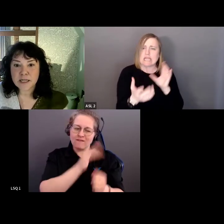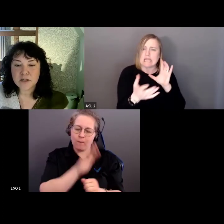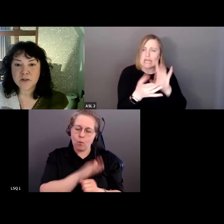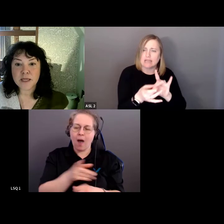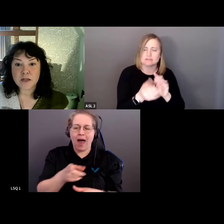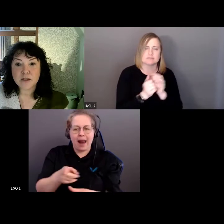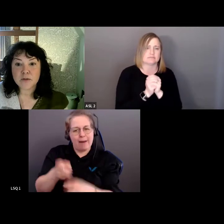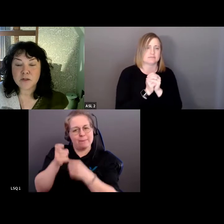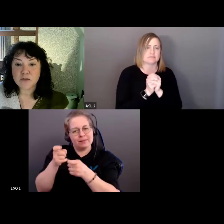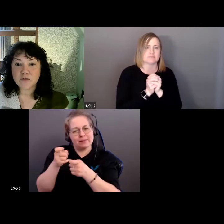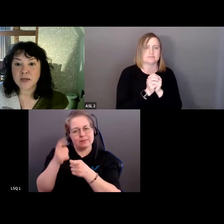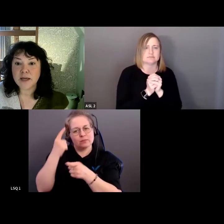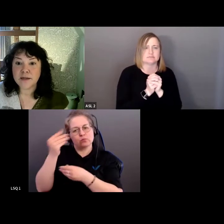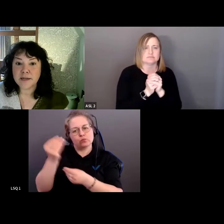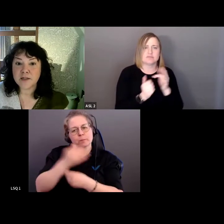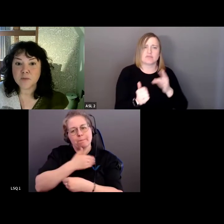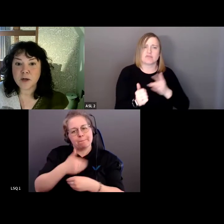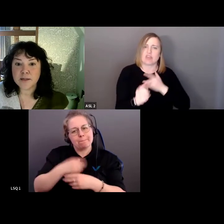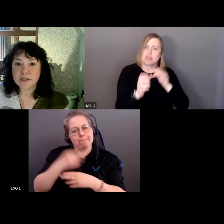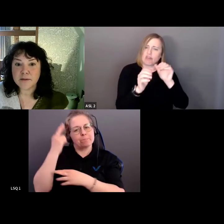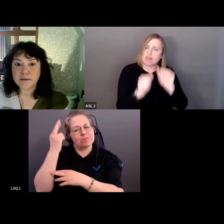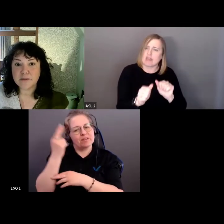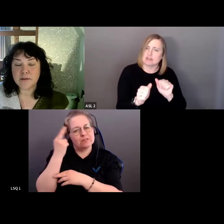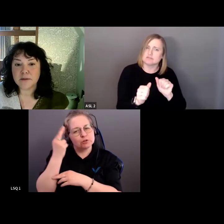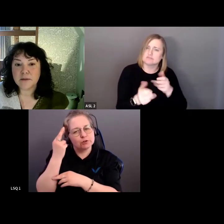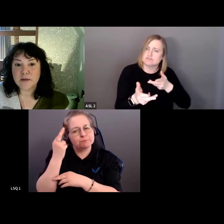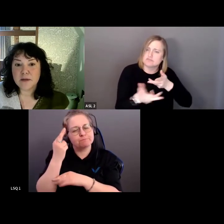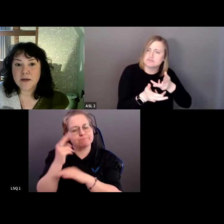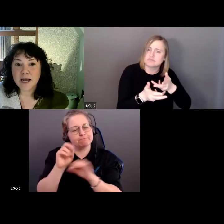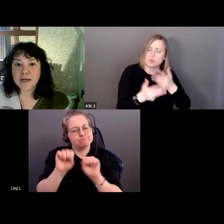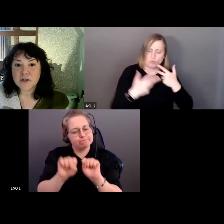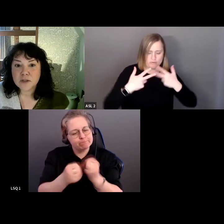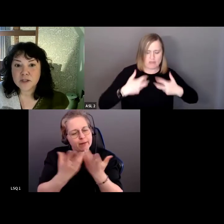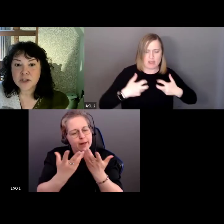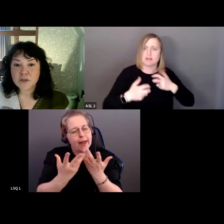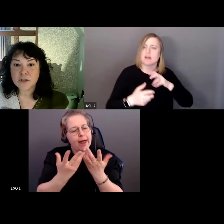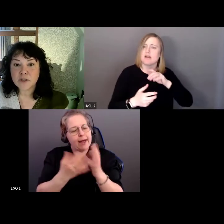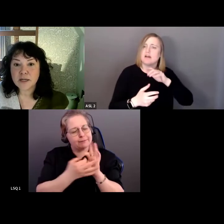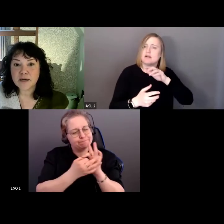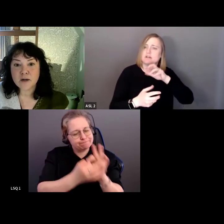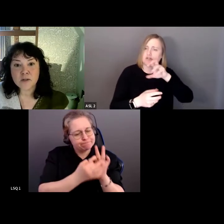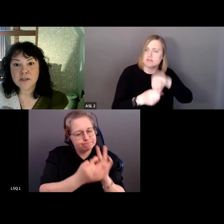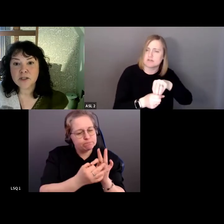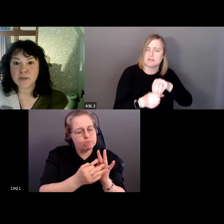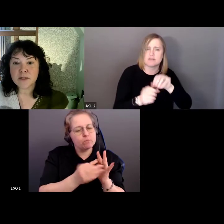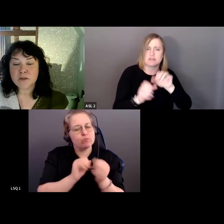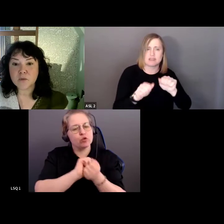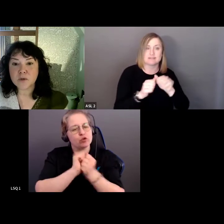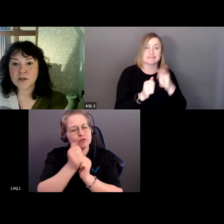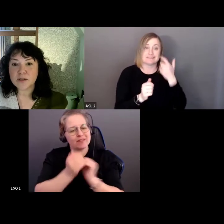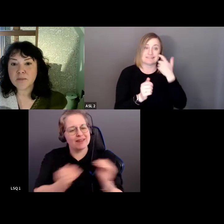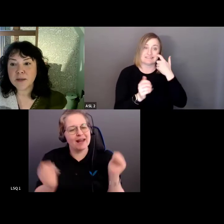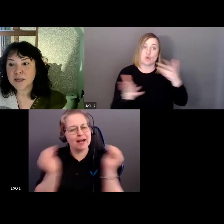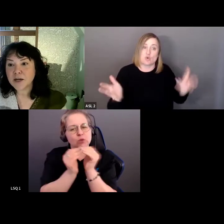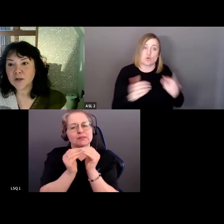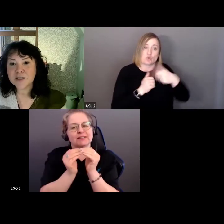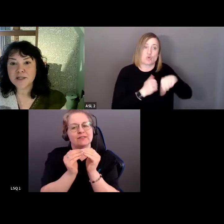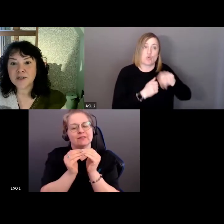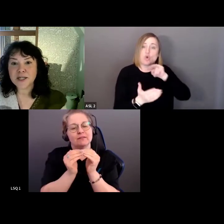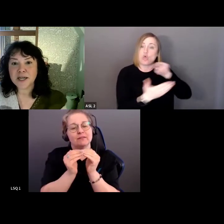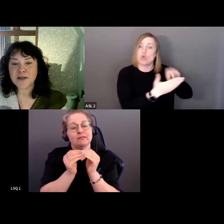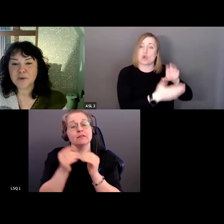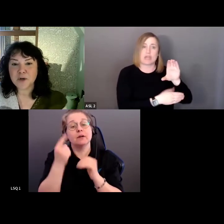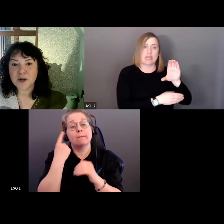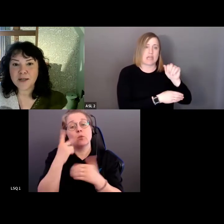réfléchir. Créer des liens. Être inclusif. L'engagement, ça prend du temps. Je vous encourage